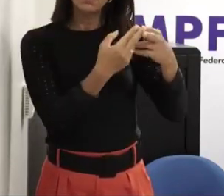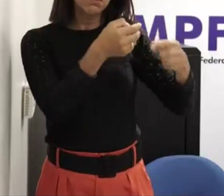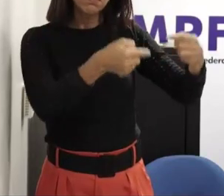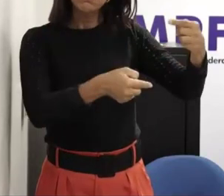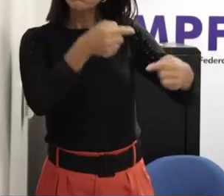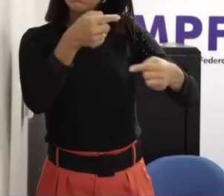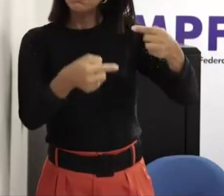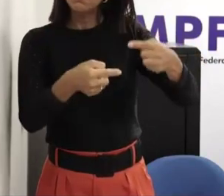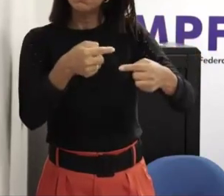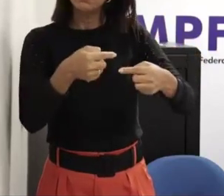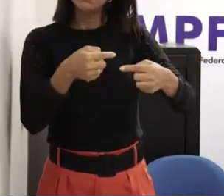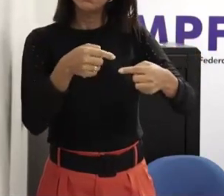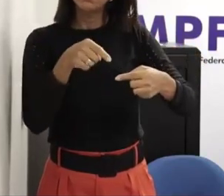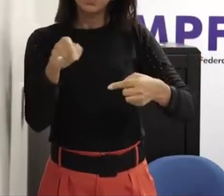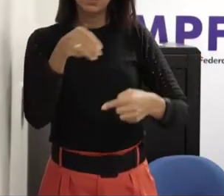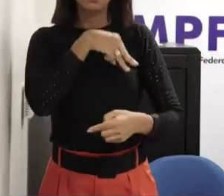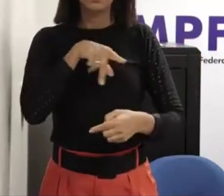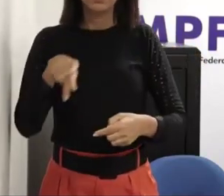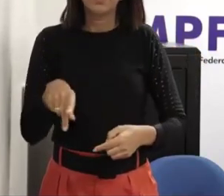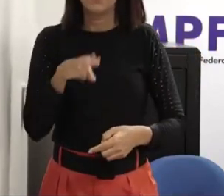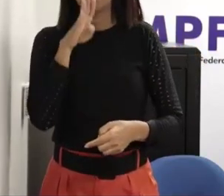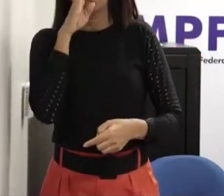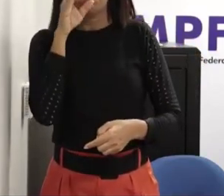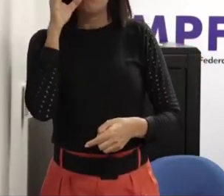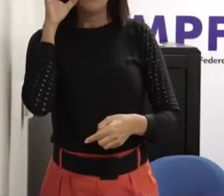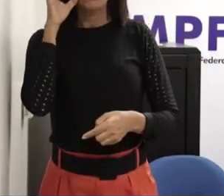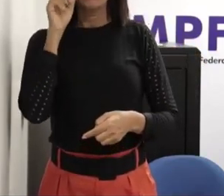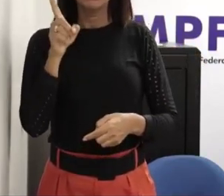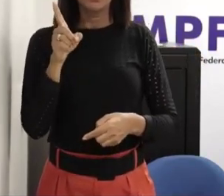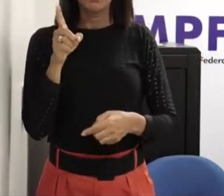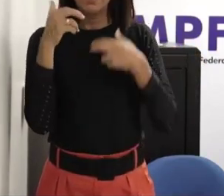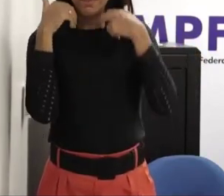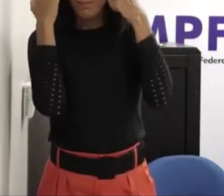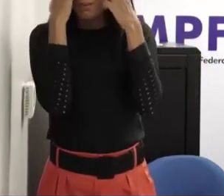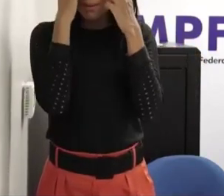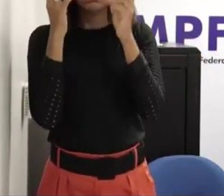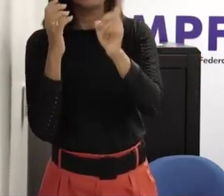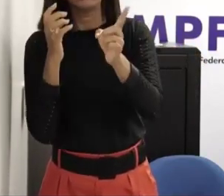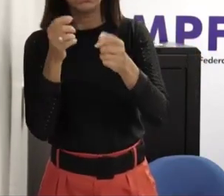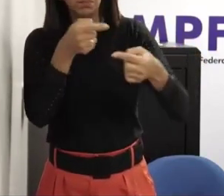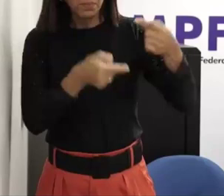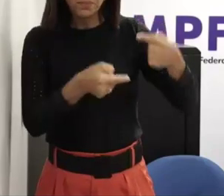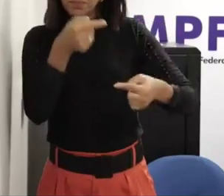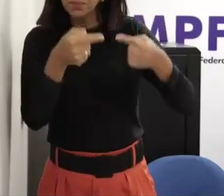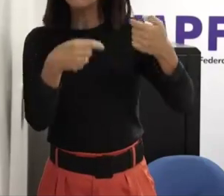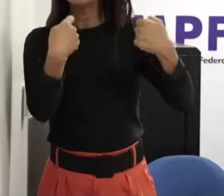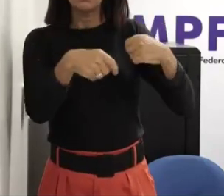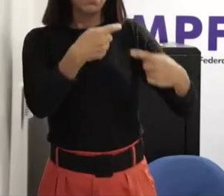mundo deixa meio quento vamos deixando meio quieto não vamos se preocupar com isso os crimes acontecendo o